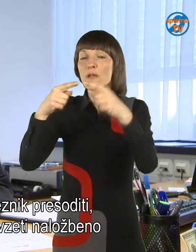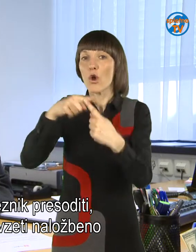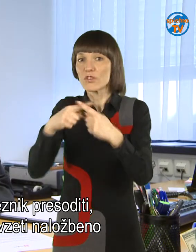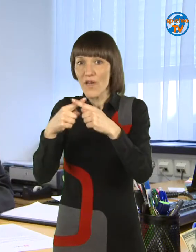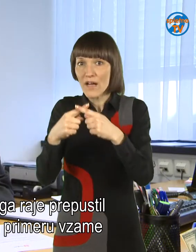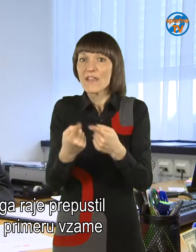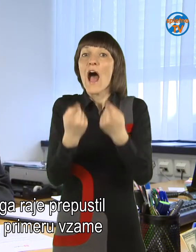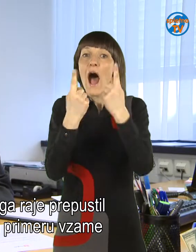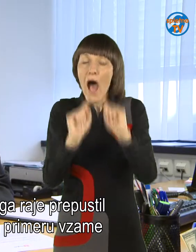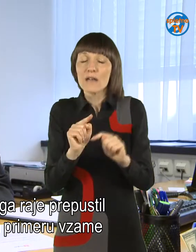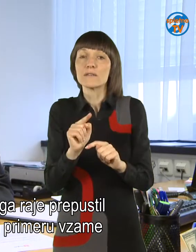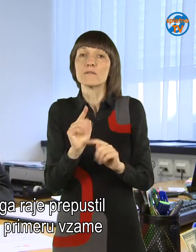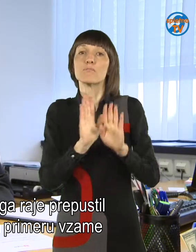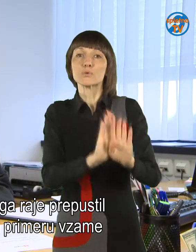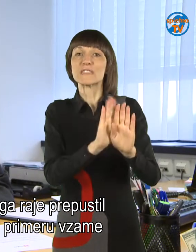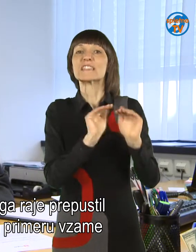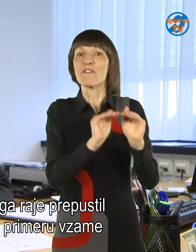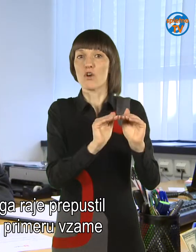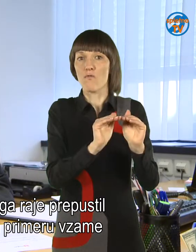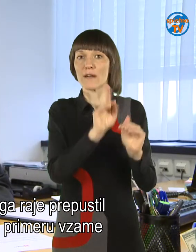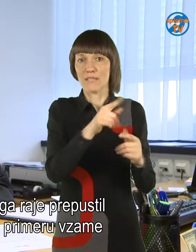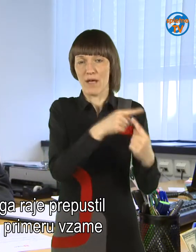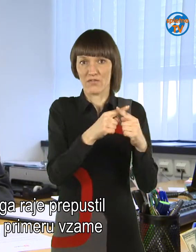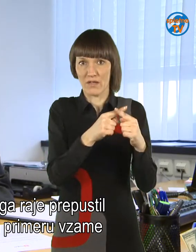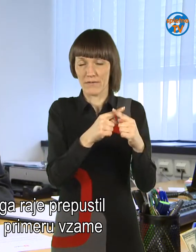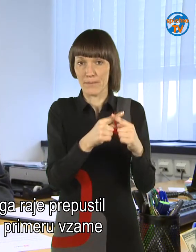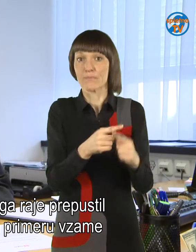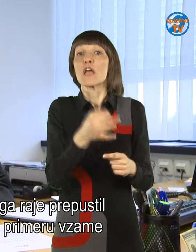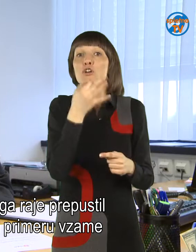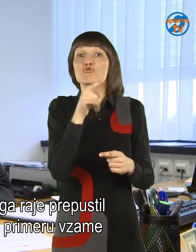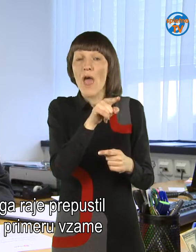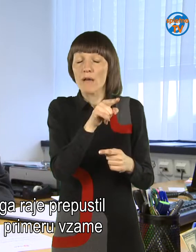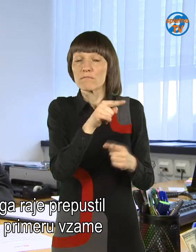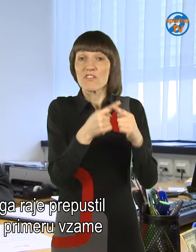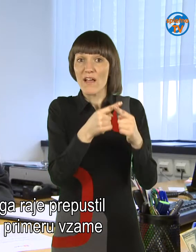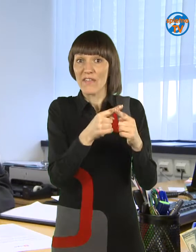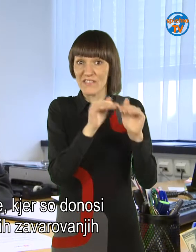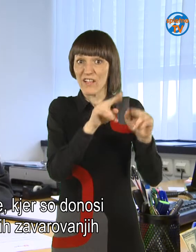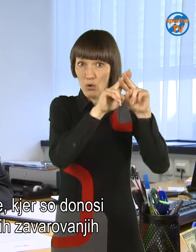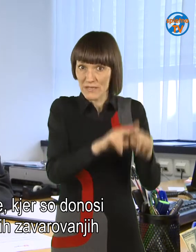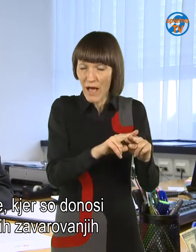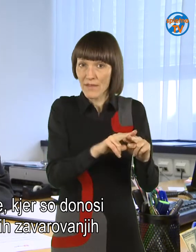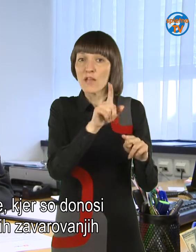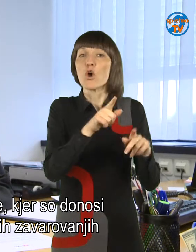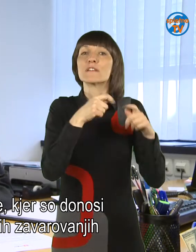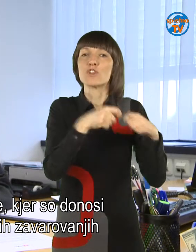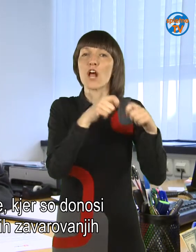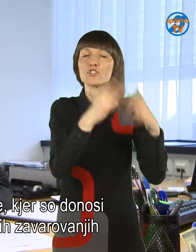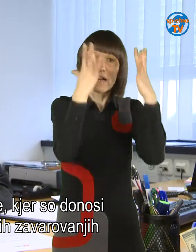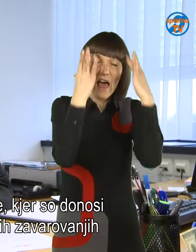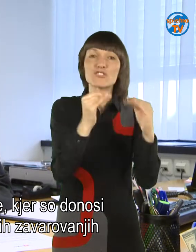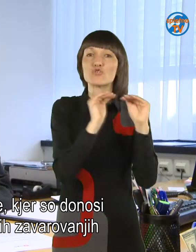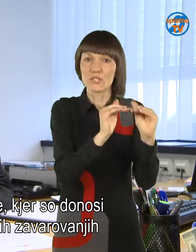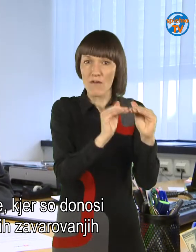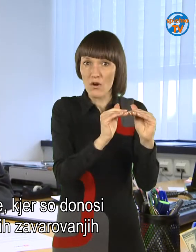ga raj pustil v zavarovanjici. Če bi ga raj prepustil v zavarovanjici, vzame klasično zavarovanje, ker so donosi zajamčeni. Pri ostalih zavarovanjih pa niso,